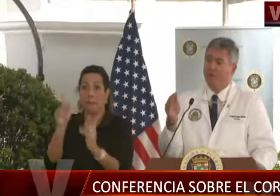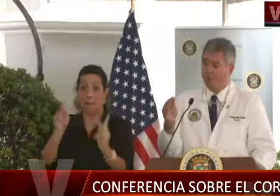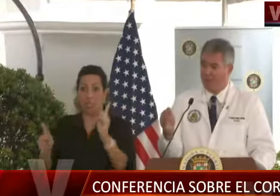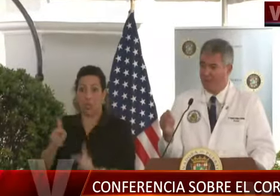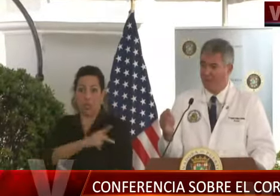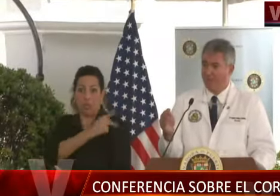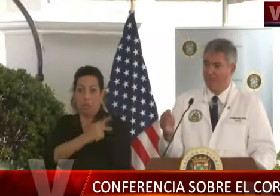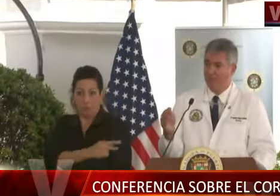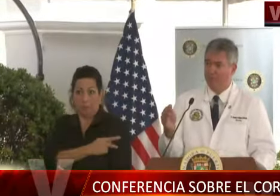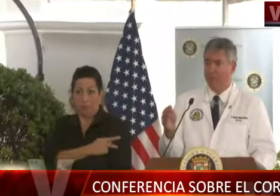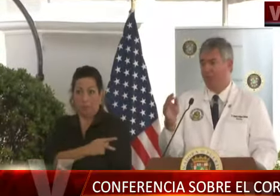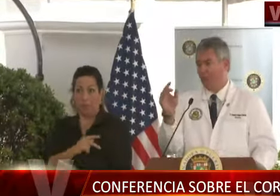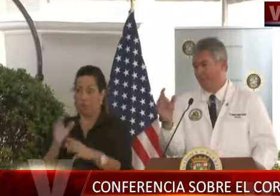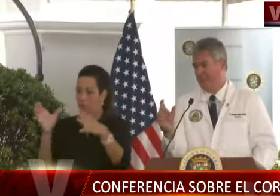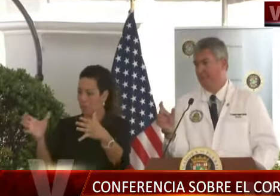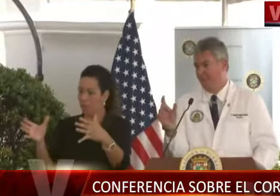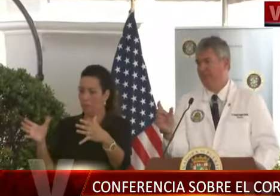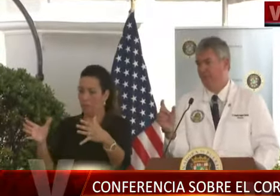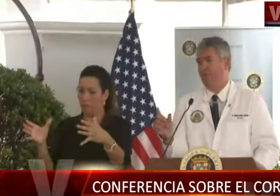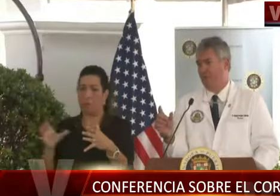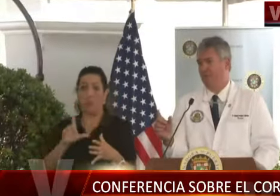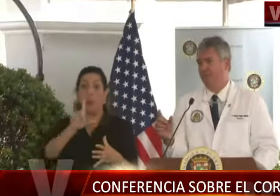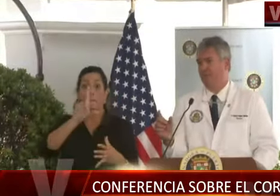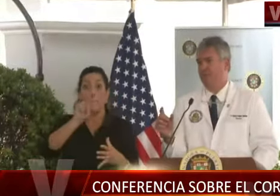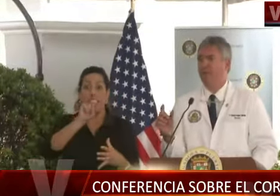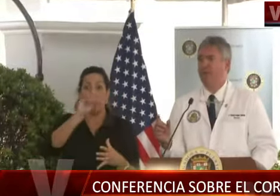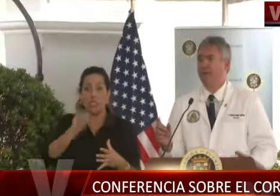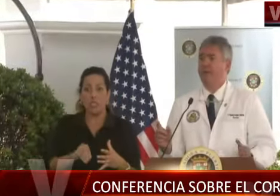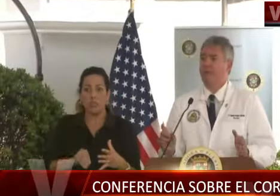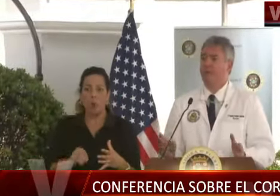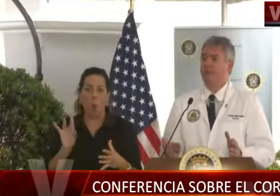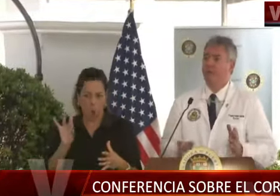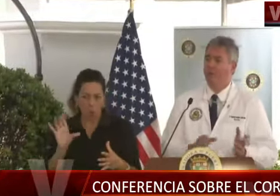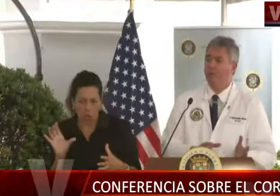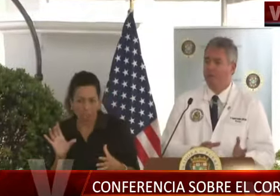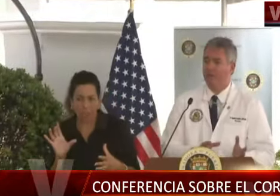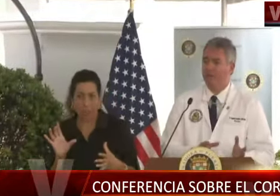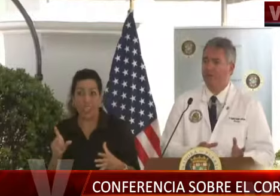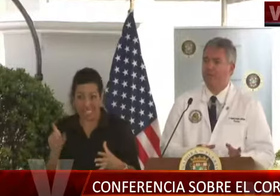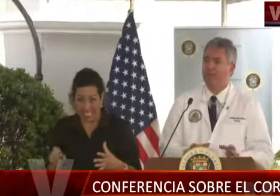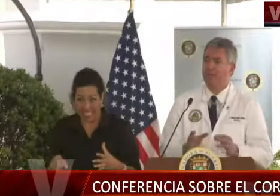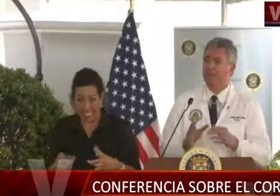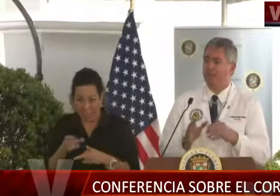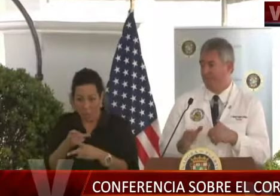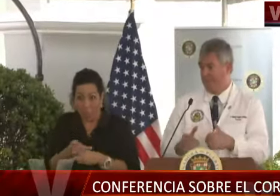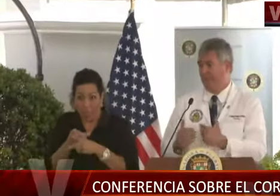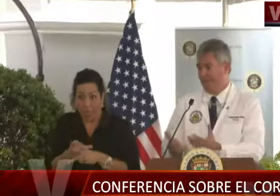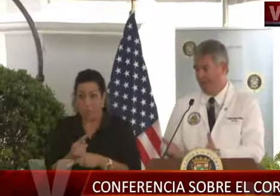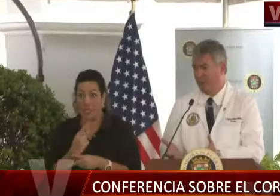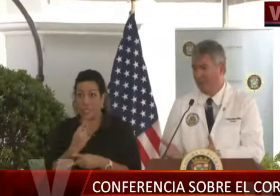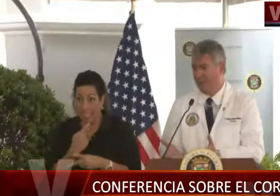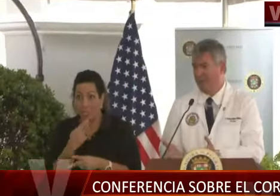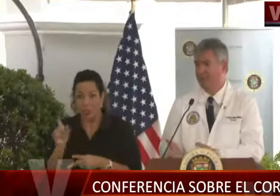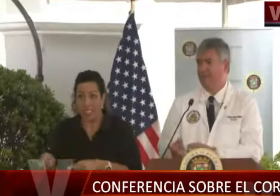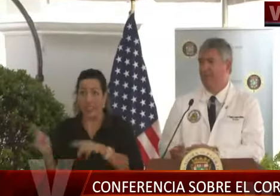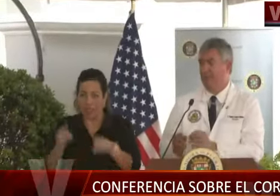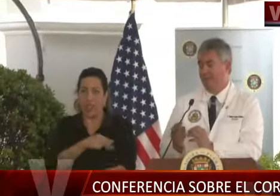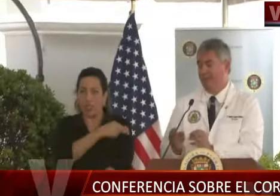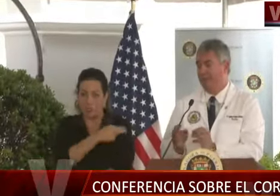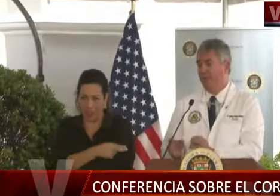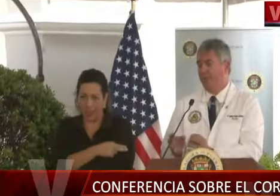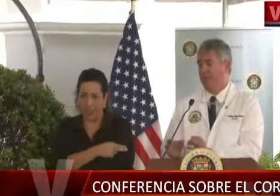quizás 800, o sea, 20% va a requerir cuidado crítico y va a tener que ir al hospital,